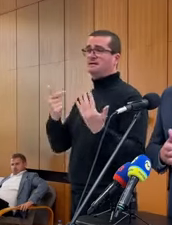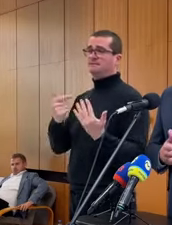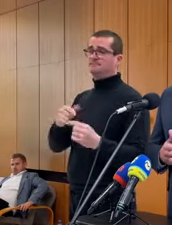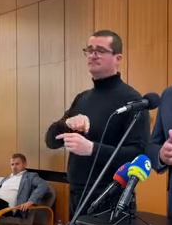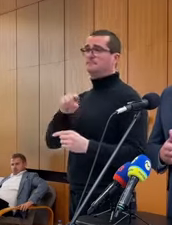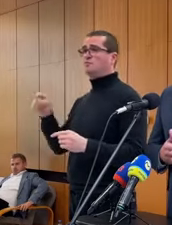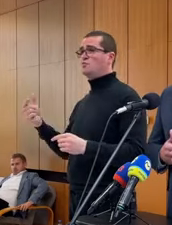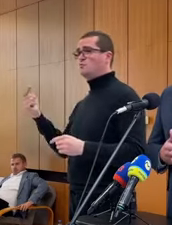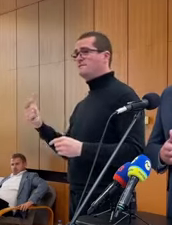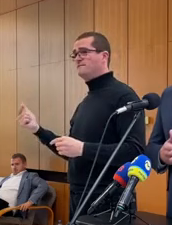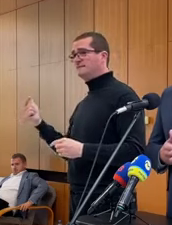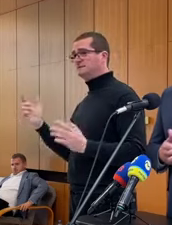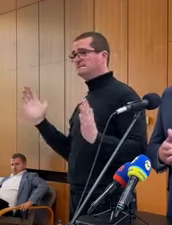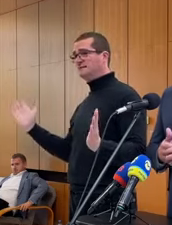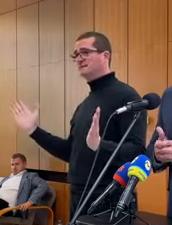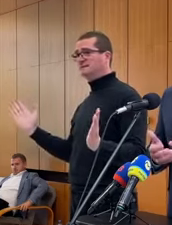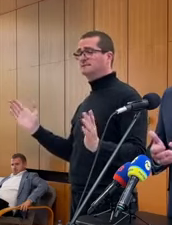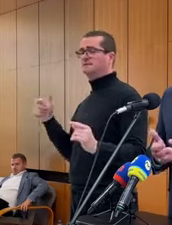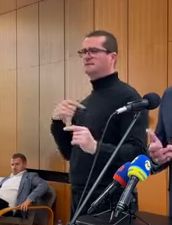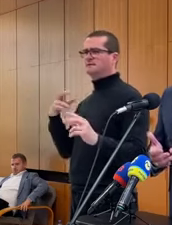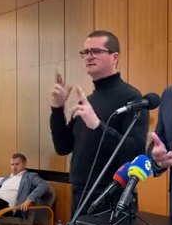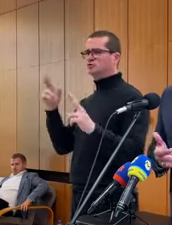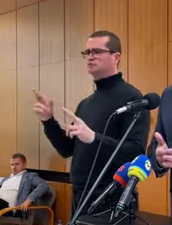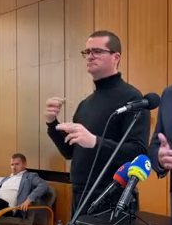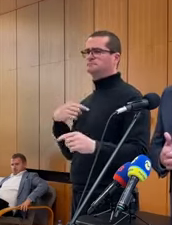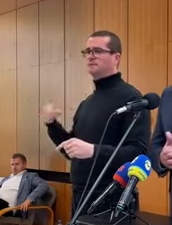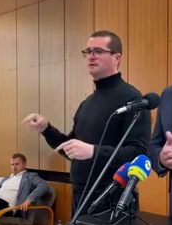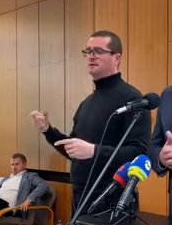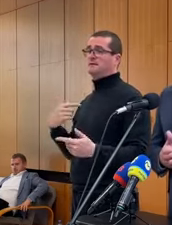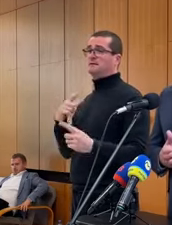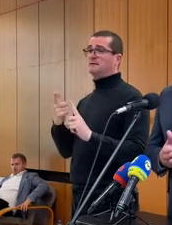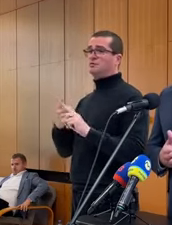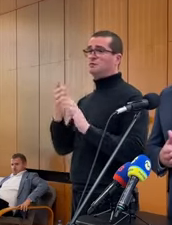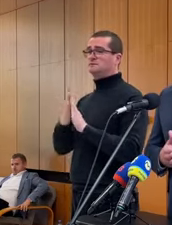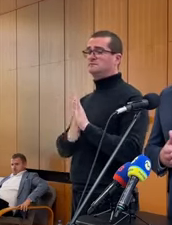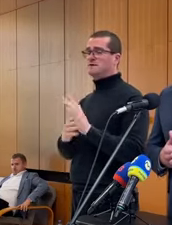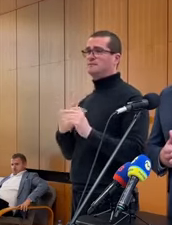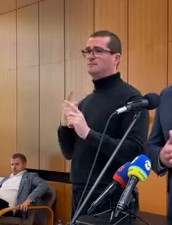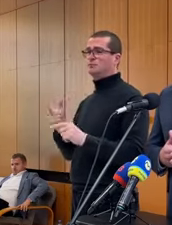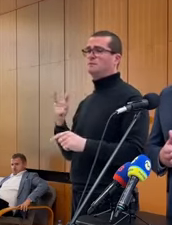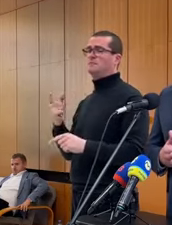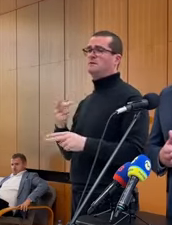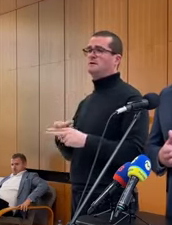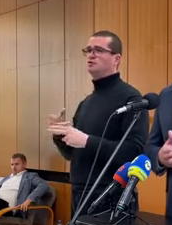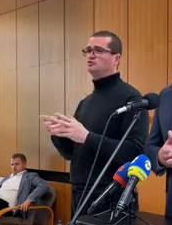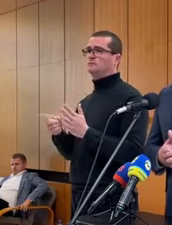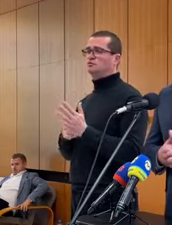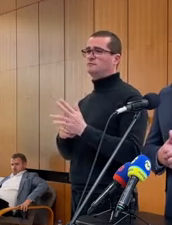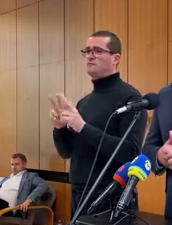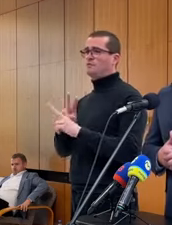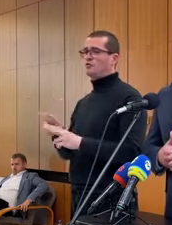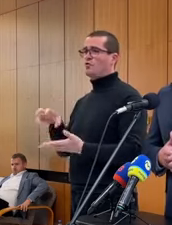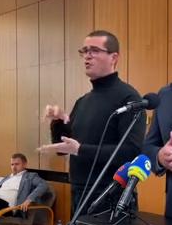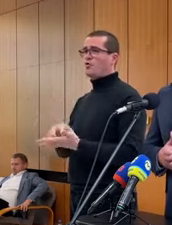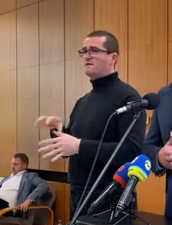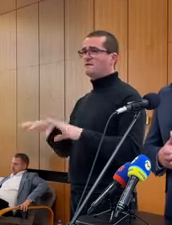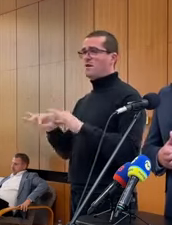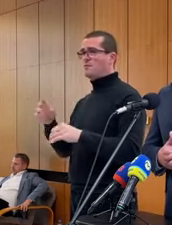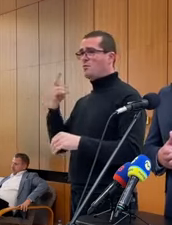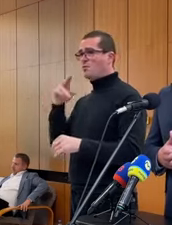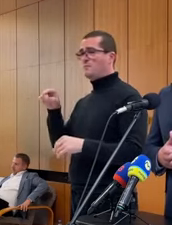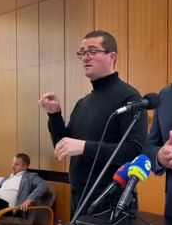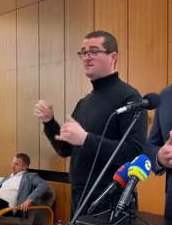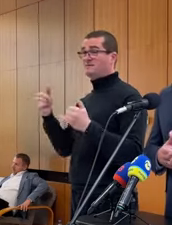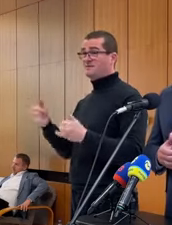7. do 20. my samozrejme toto rešpektujeme, reflektujeme, ale na druhú stranu musíme reflektovať aj požiadavky a možnosti okrskových volebných